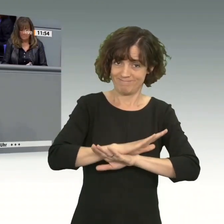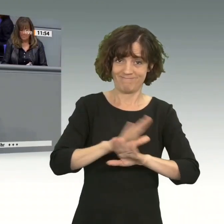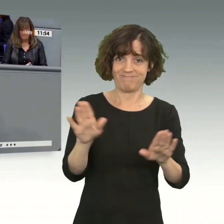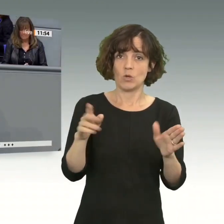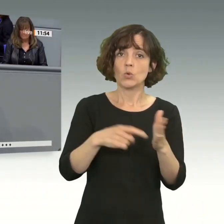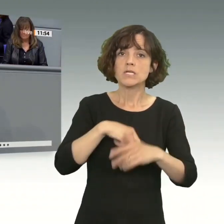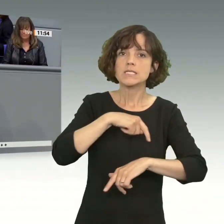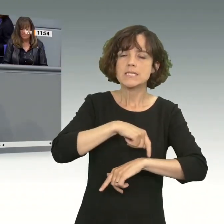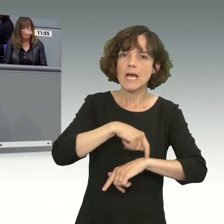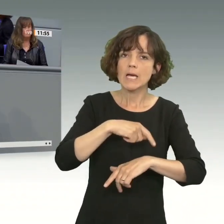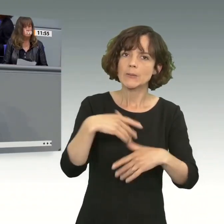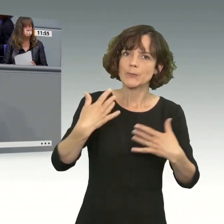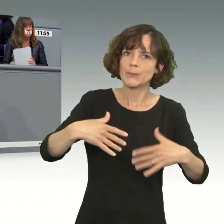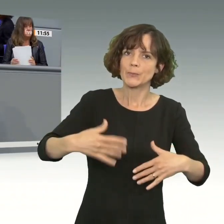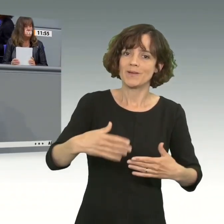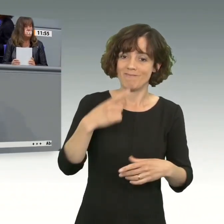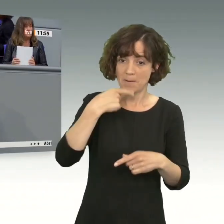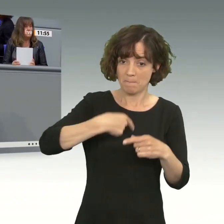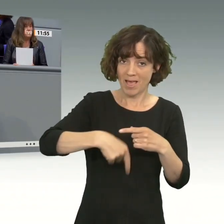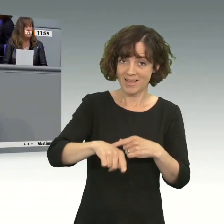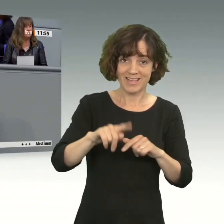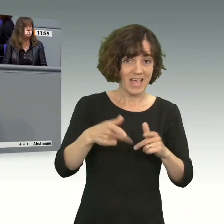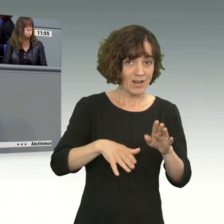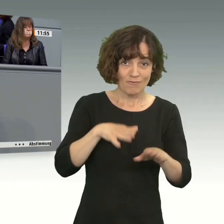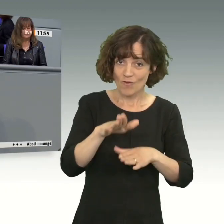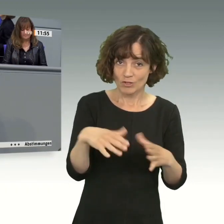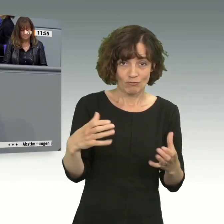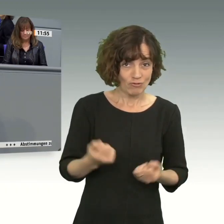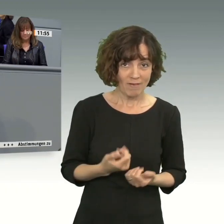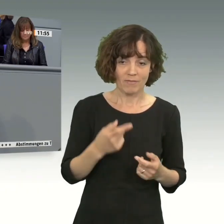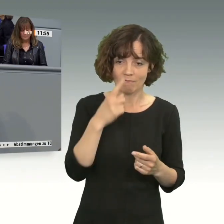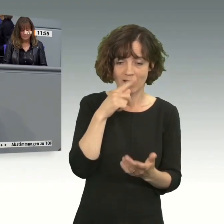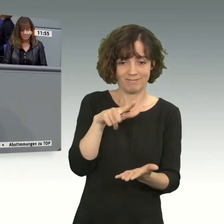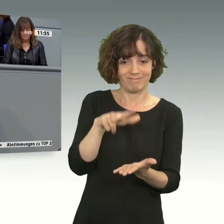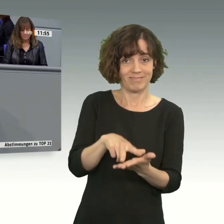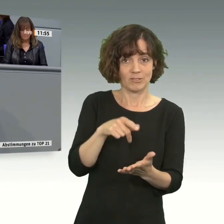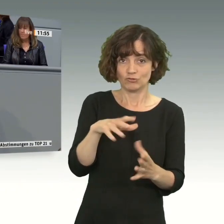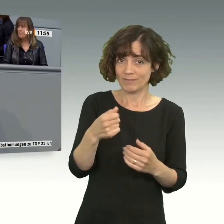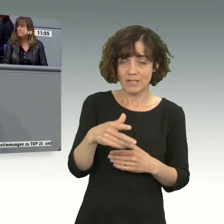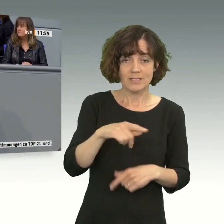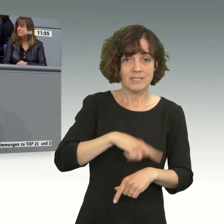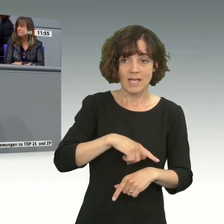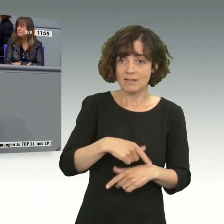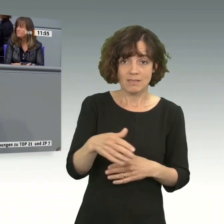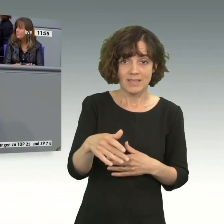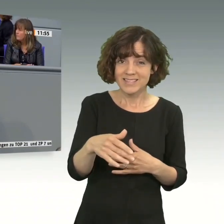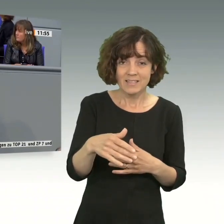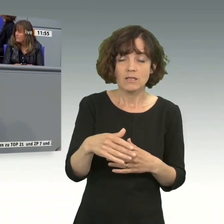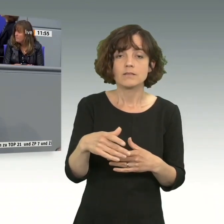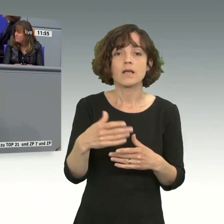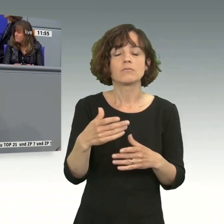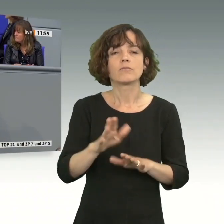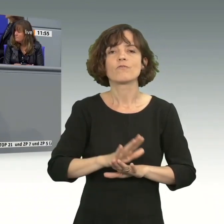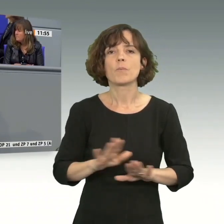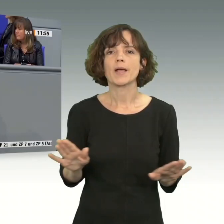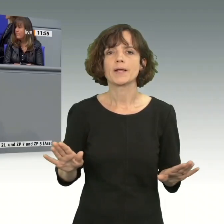Zeit drängt. Wenn nicht bald sichtbare Fortschritte erzielt werden bei der Ratifikation, dann kann sich das Zeitfenster auch wieder schließen.